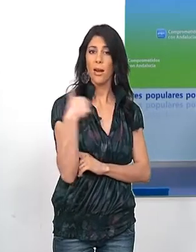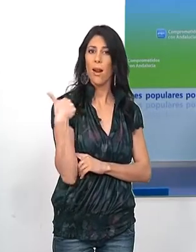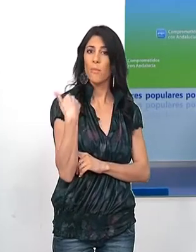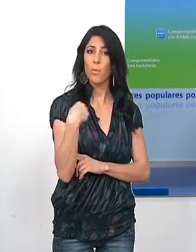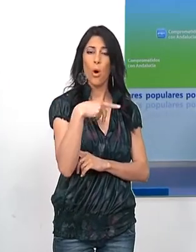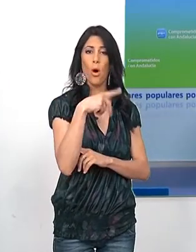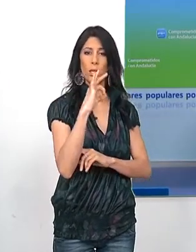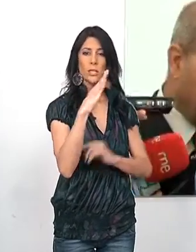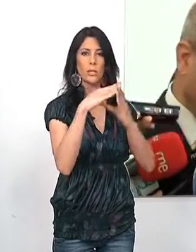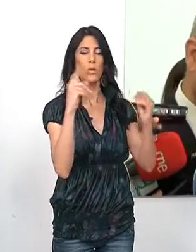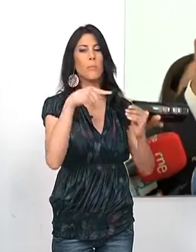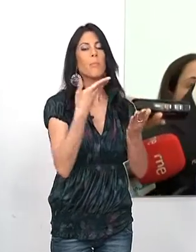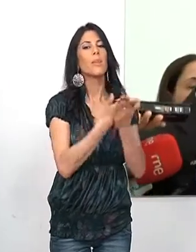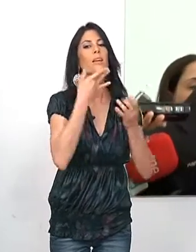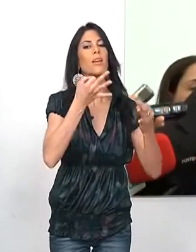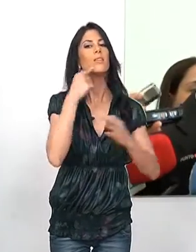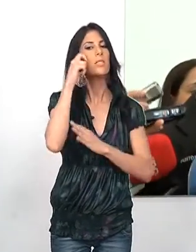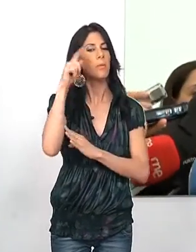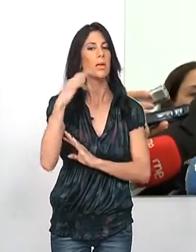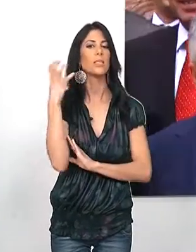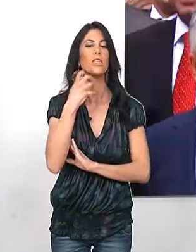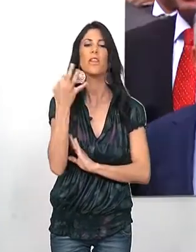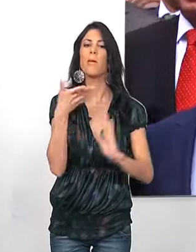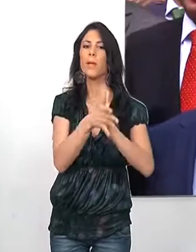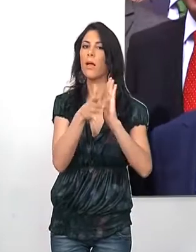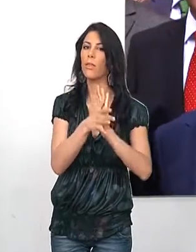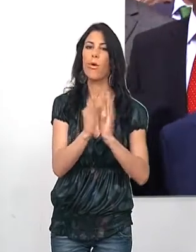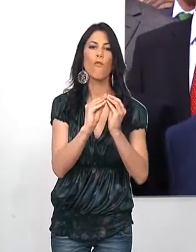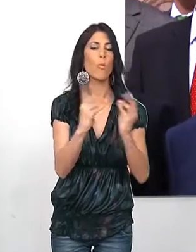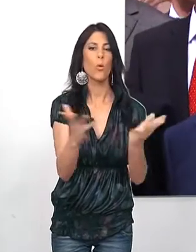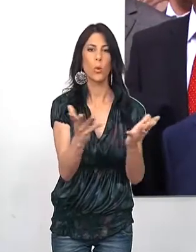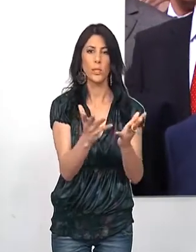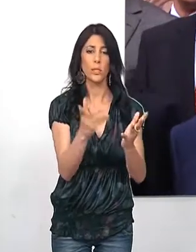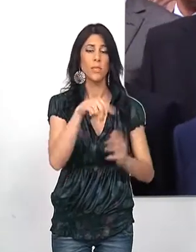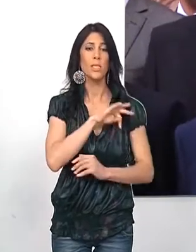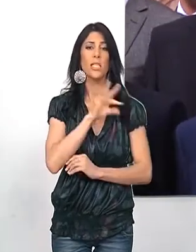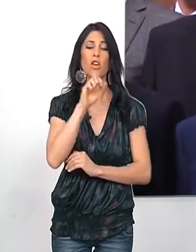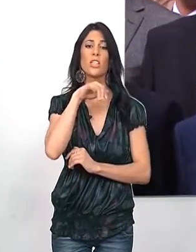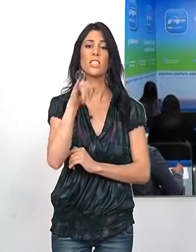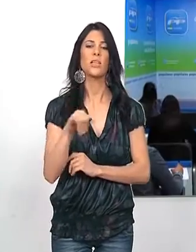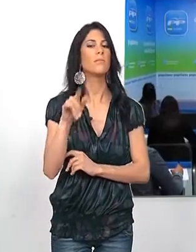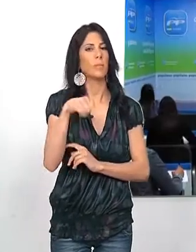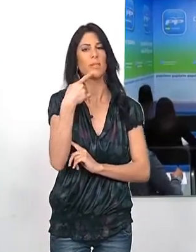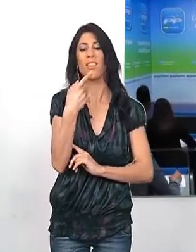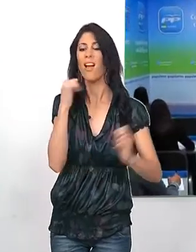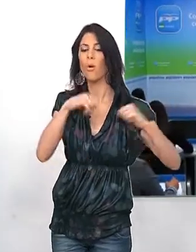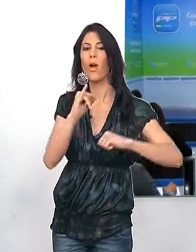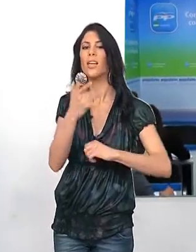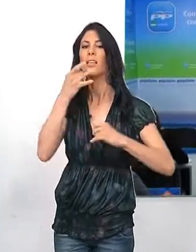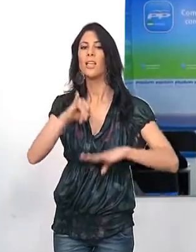pide al expresidente Chávez y a José Antonio Griñán que den explicaciones de forma urgente. Sanz también se ha referido al acuerdo entre Izquierda Unida y